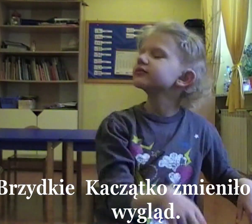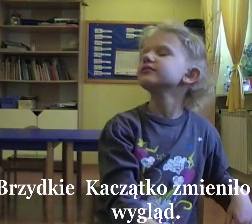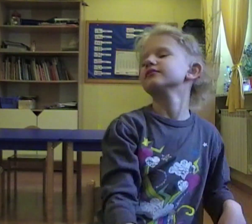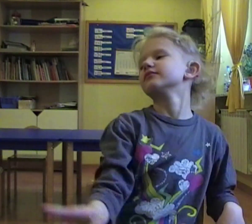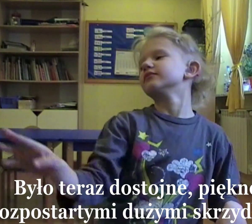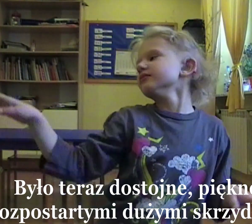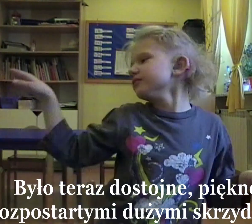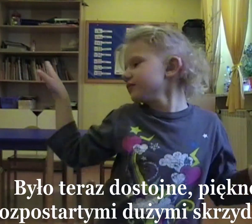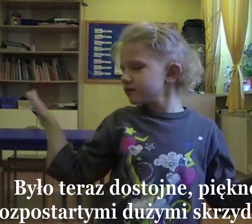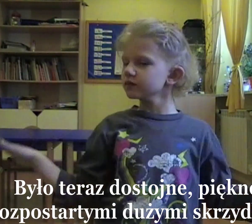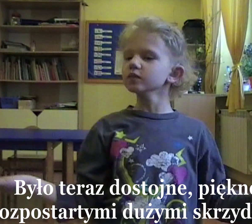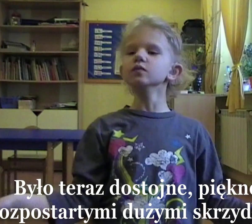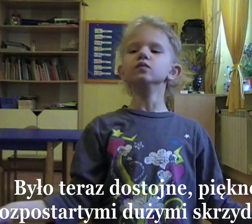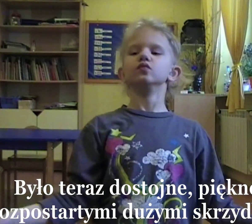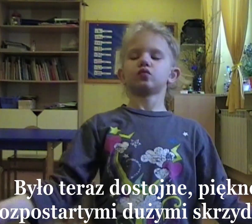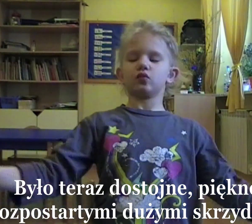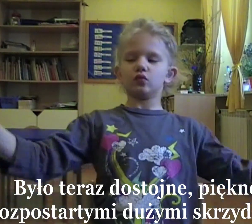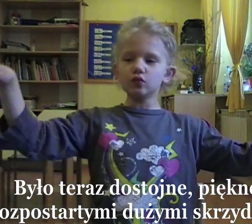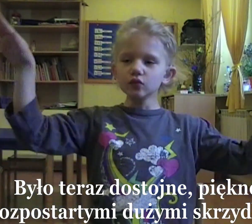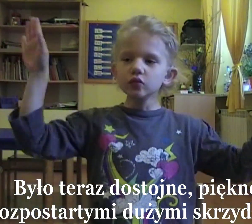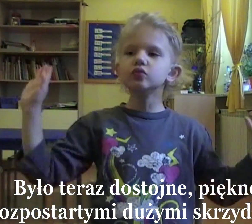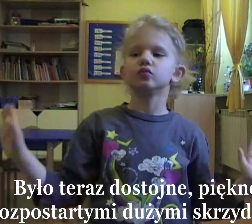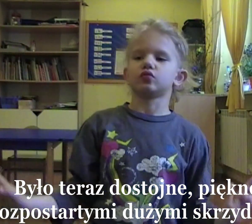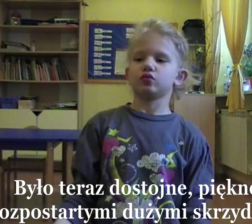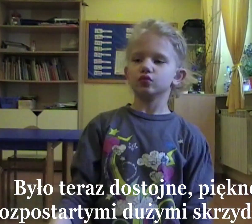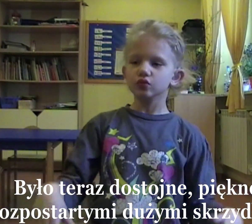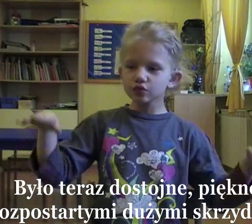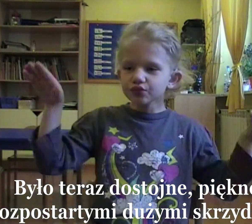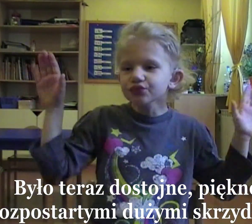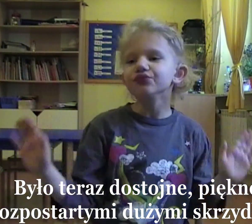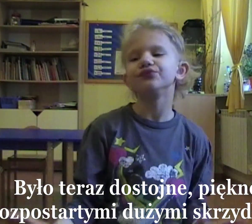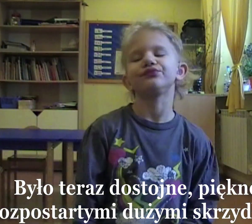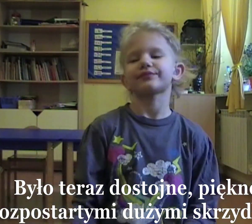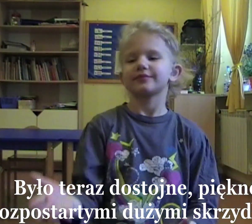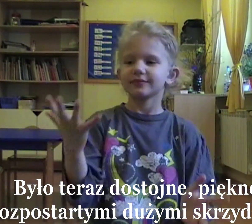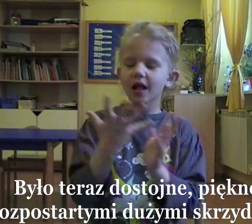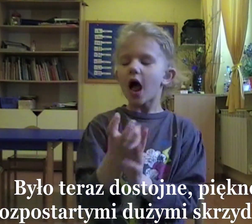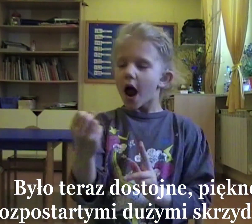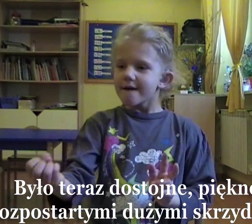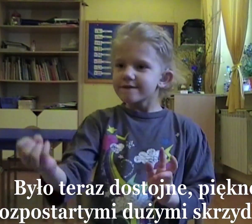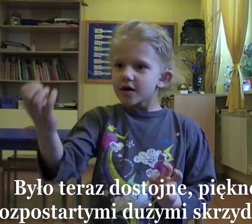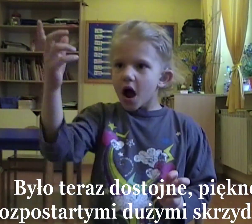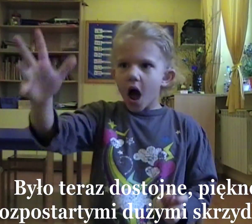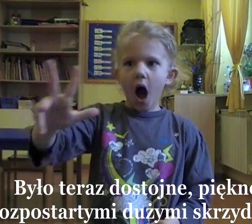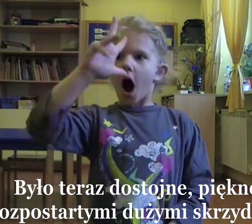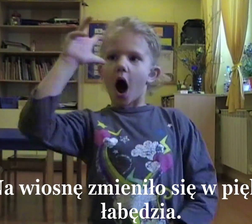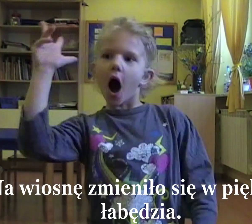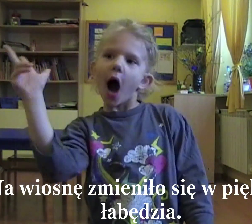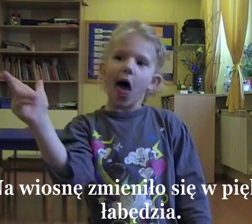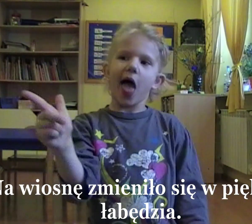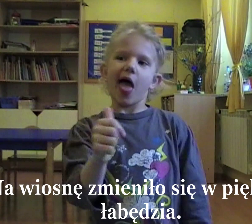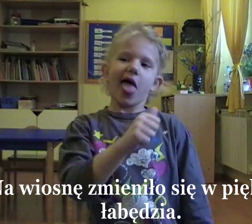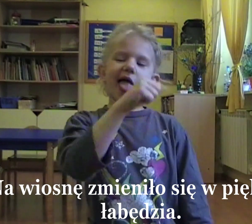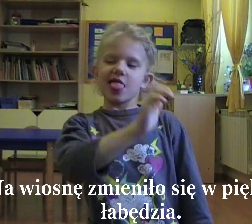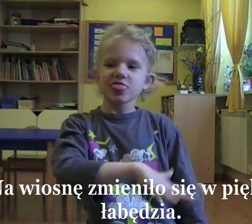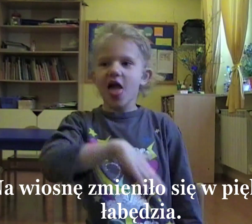zmieniło swój wygląd. Było teraz dostojne, piękne, z rozpostartymi, dużymi krzydłami.